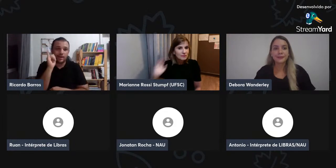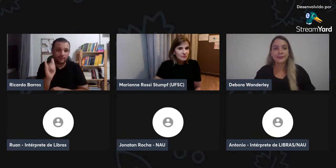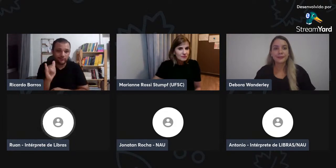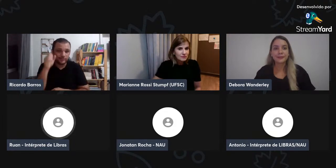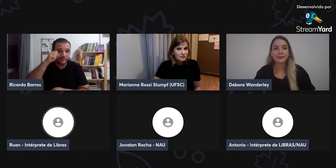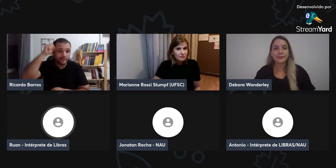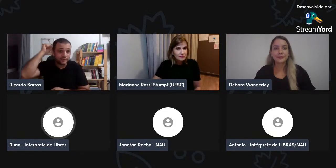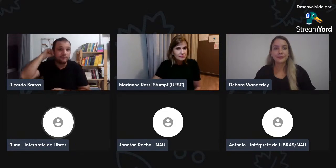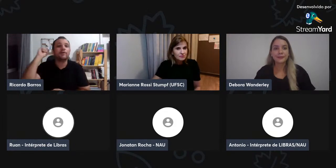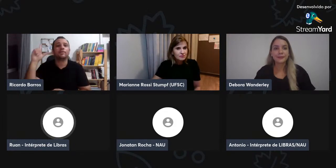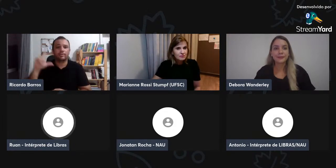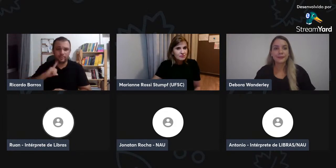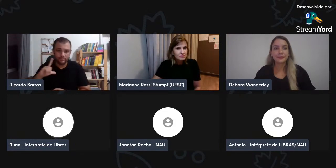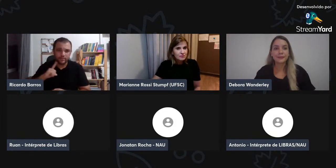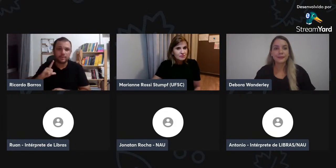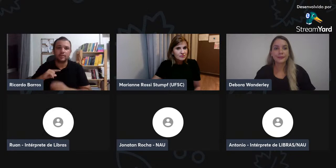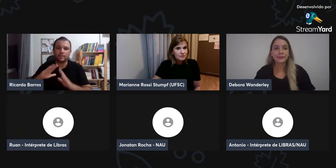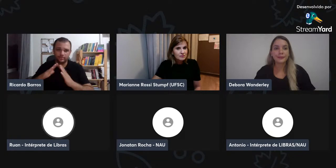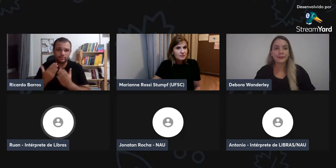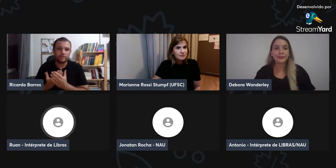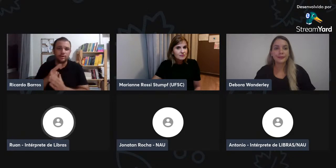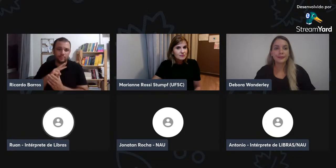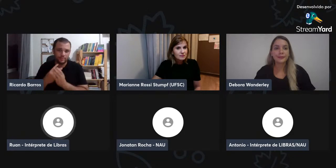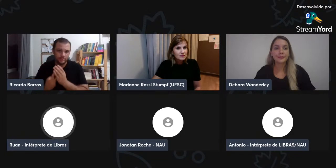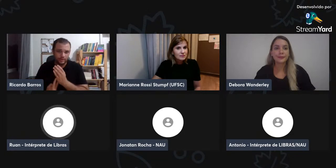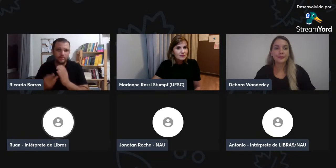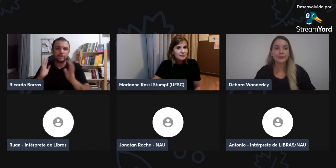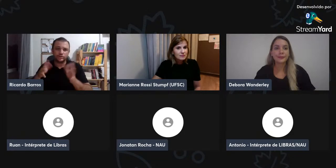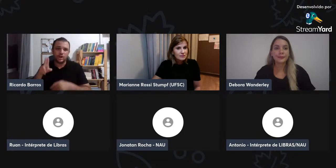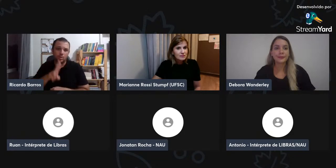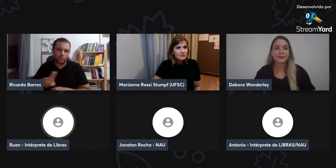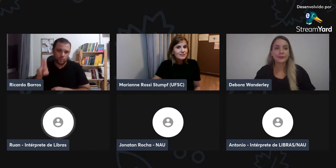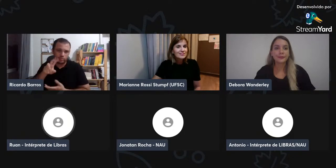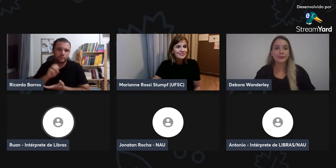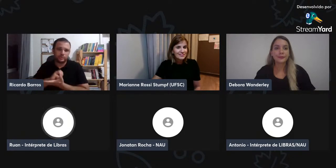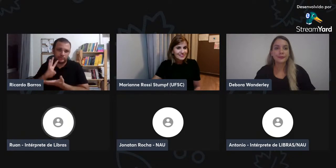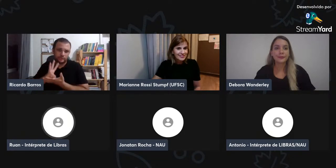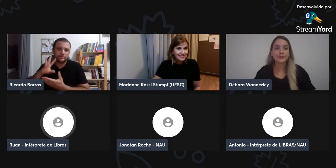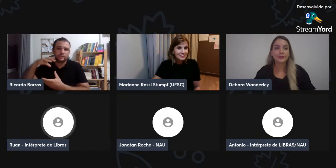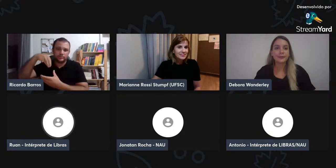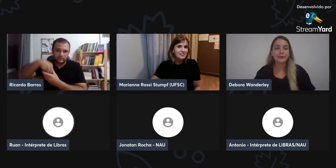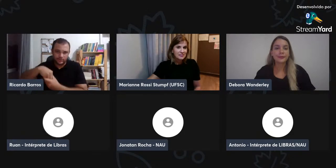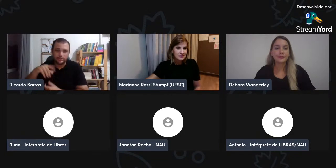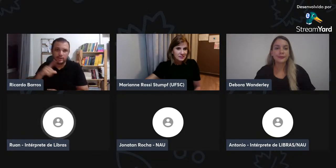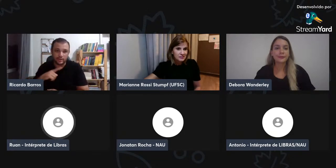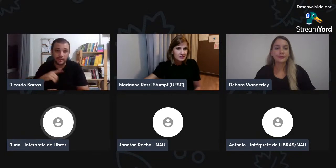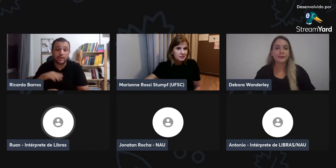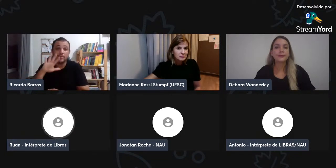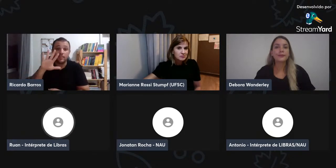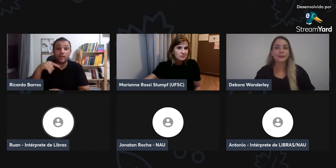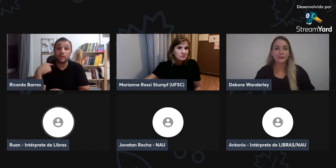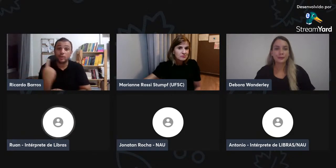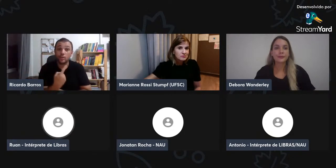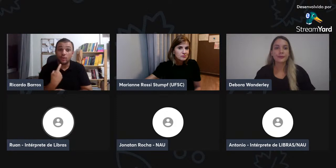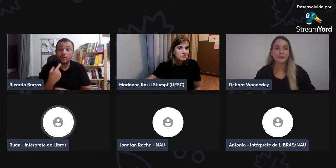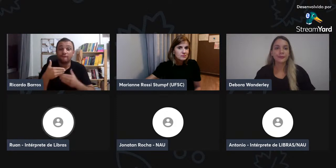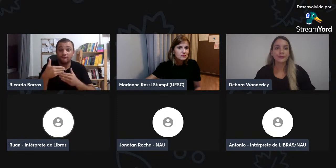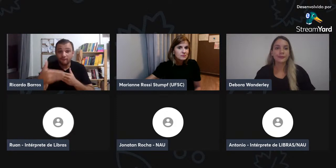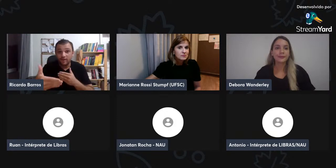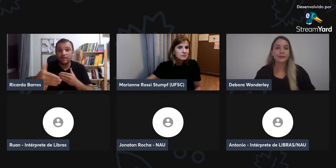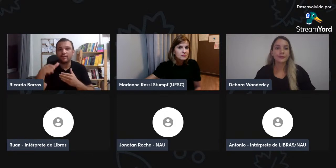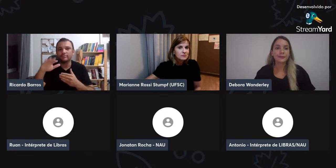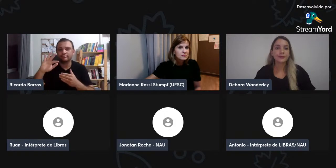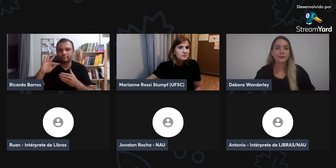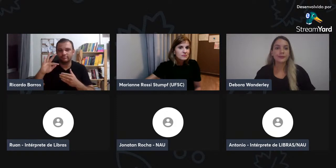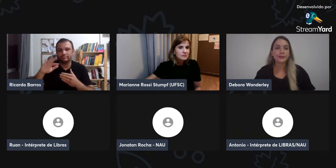então, então, que, a Silvia, ela, é da escola bilingue, já usa o sign writing,